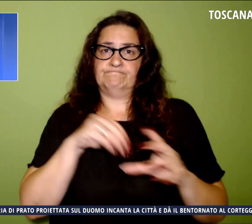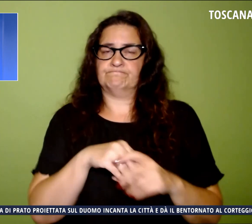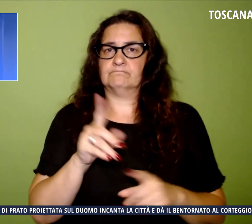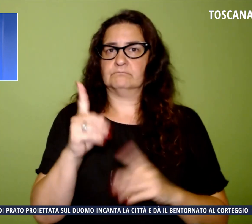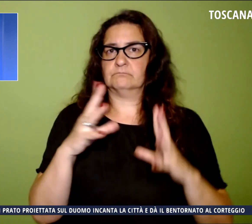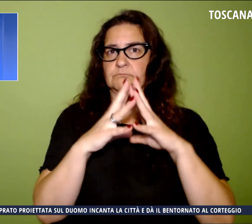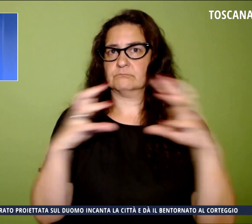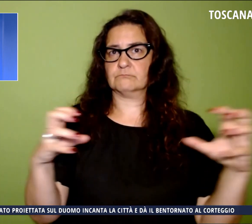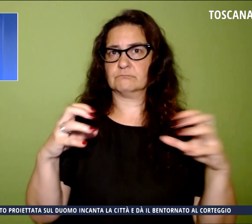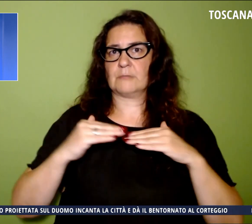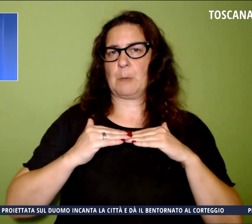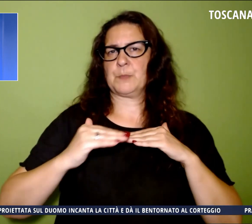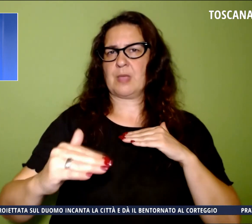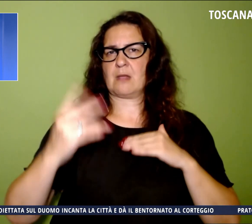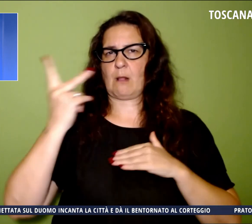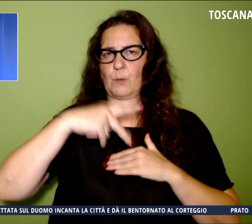di Lucca.